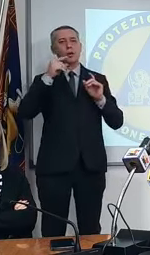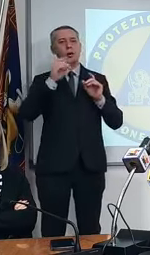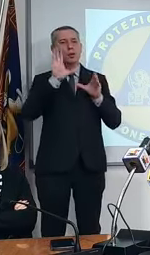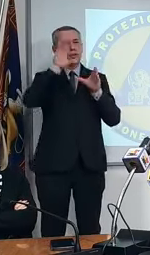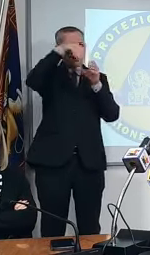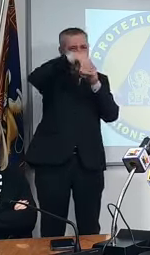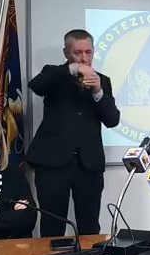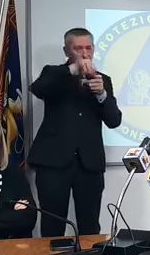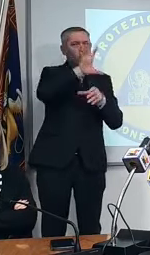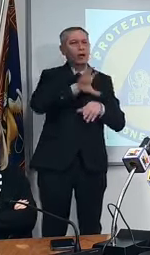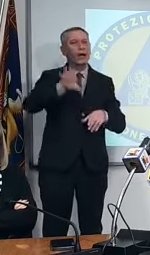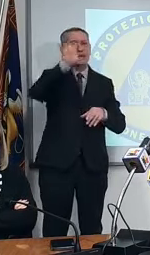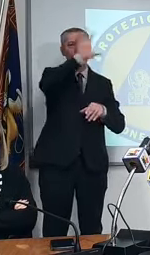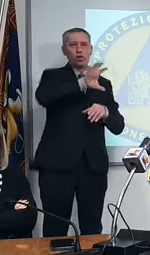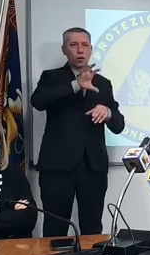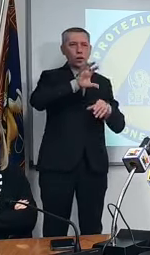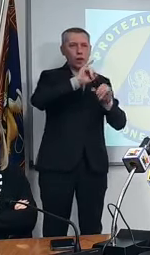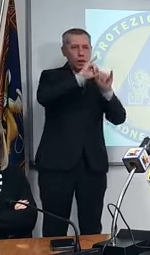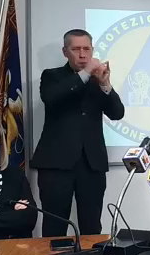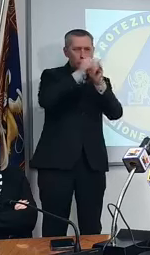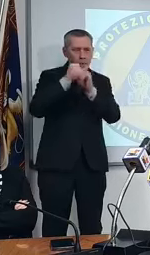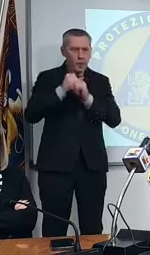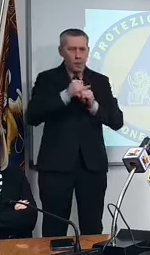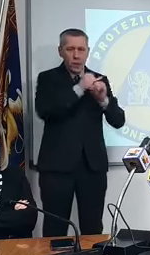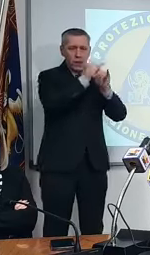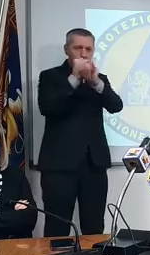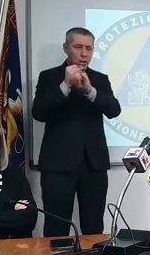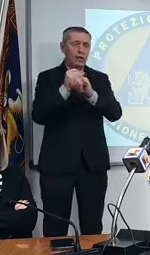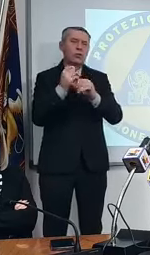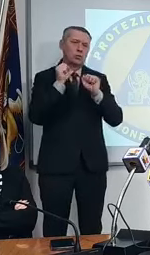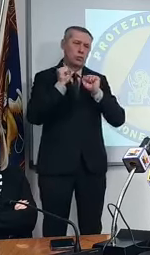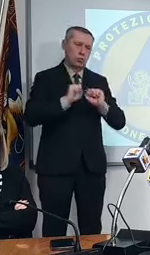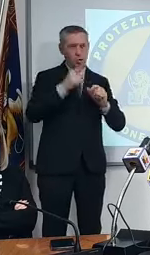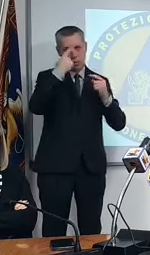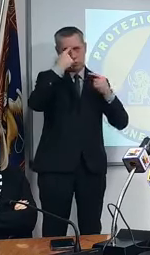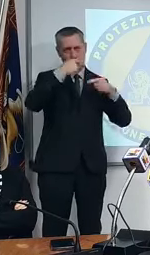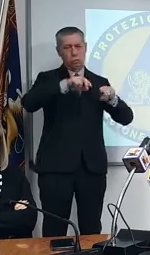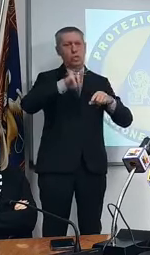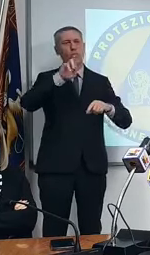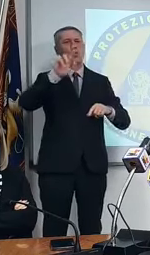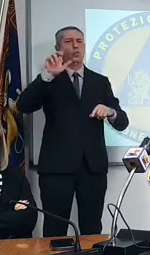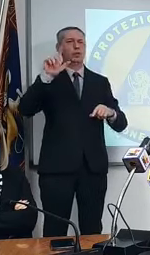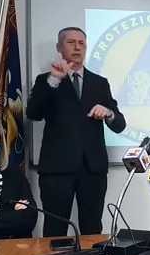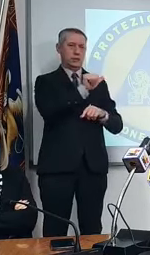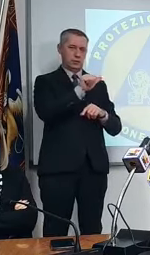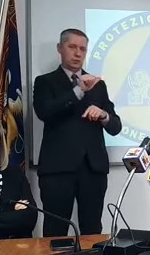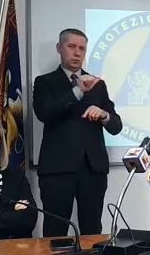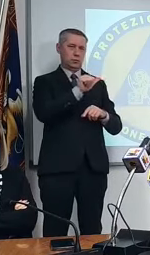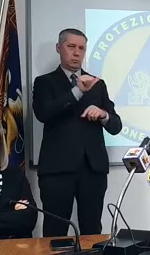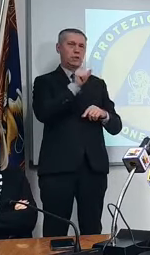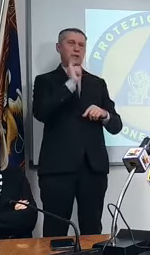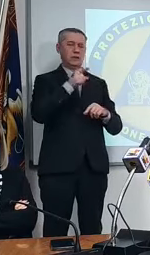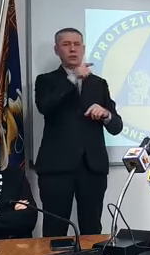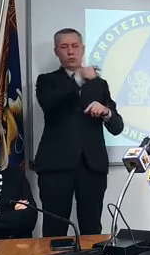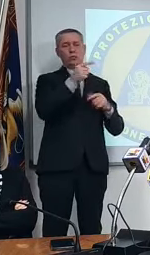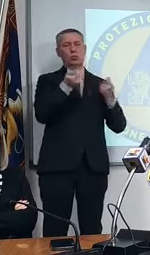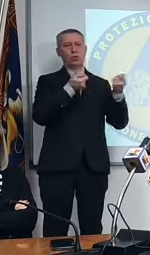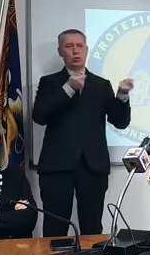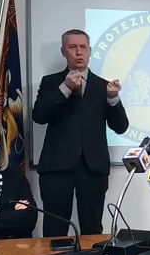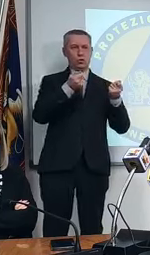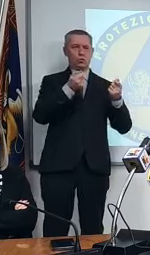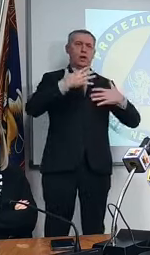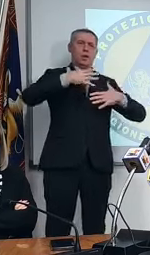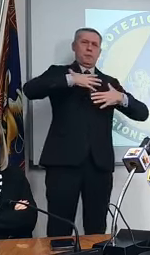categorie vaccinali e ampliere ad altre per cui è ovvio che è fondamentale che la ULS gestisca le sue